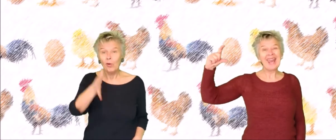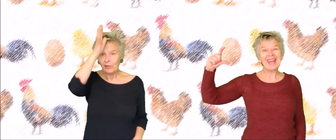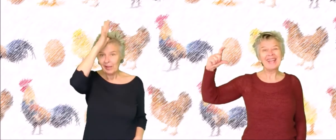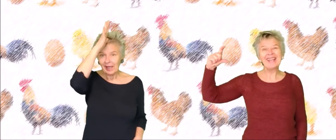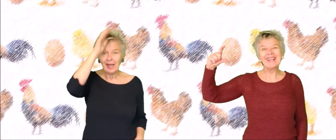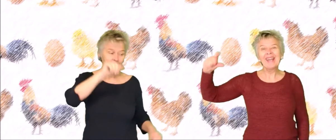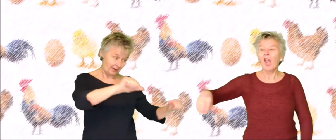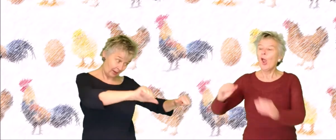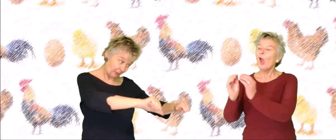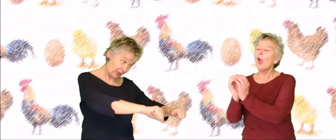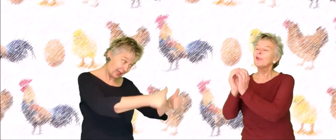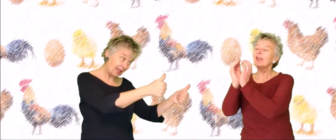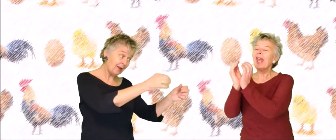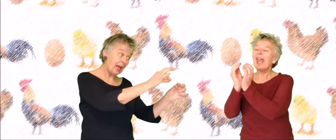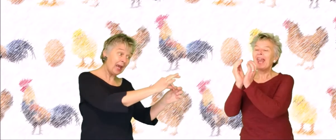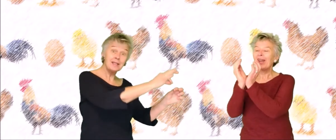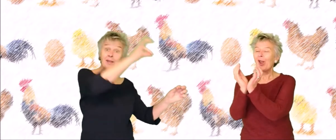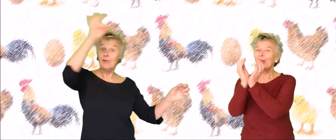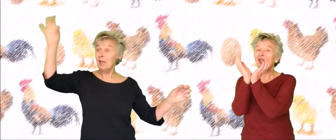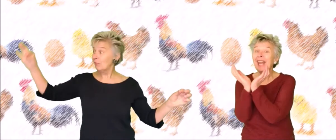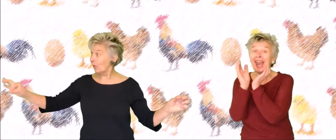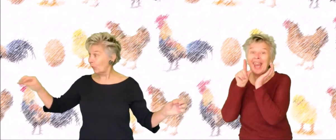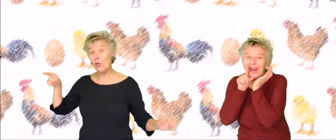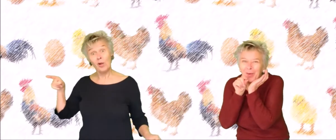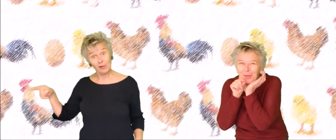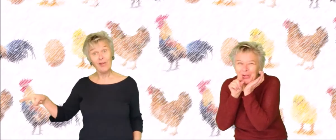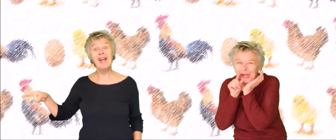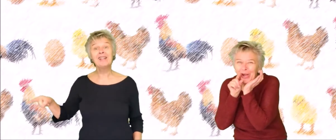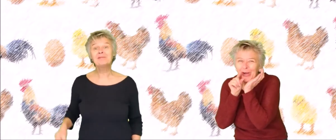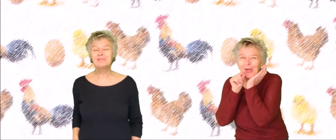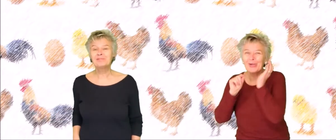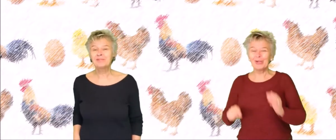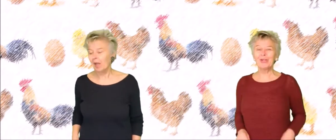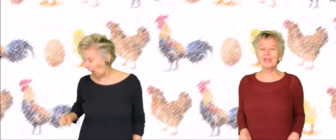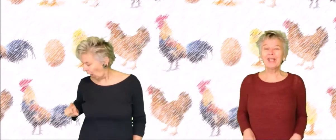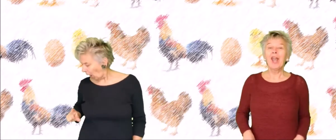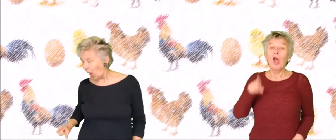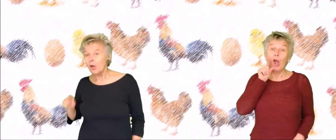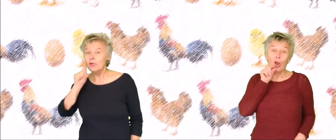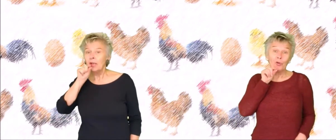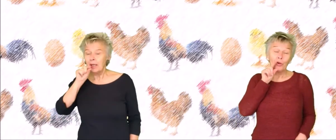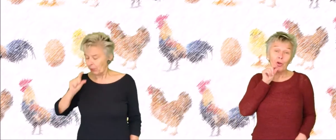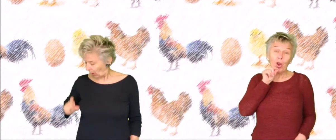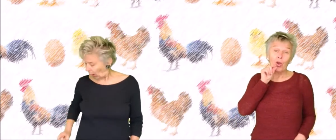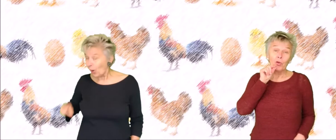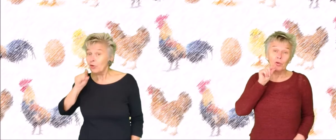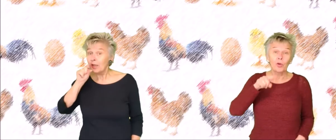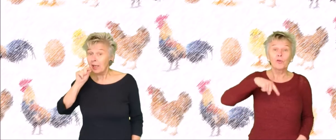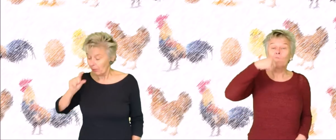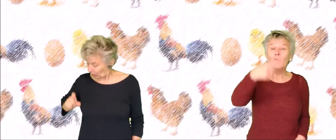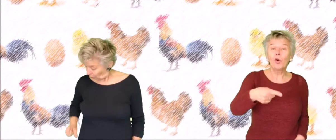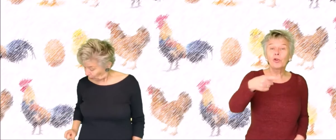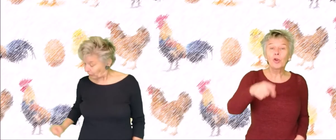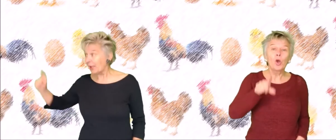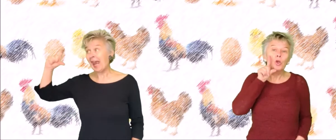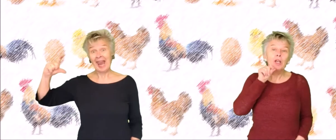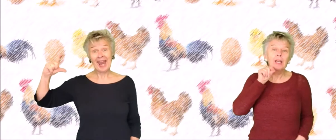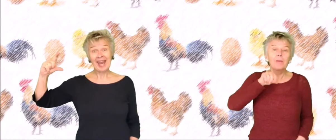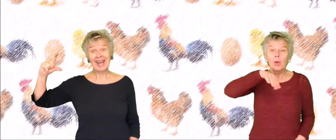of een haan En dan begint het weer van vooraf aan Uit een kip, uit een kip komt een ei.